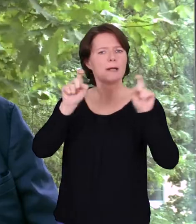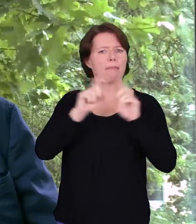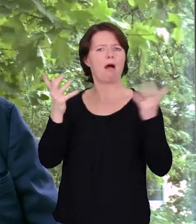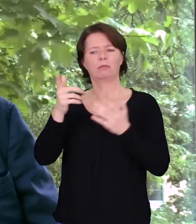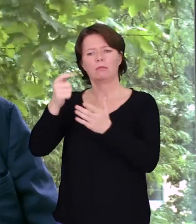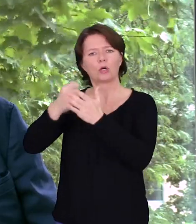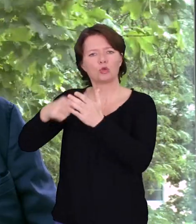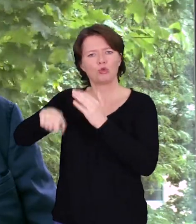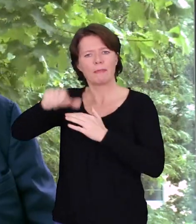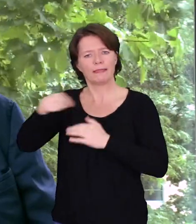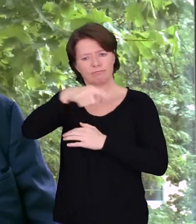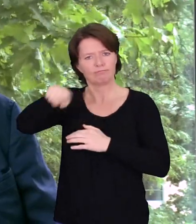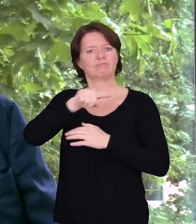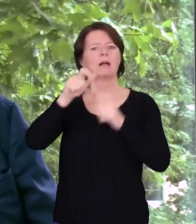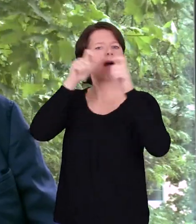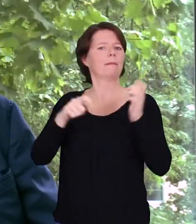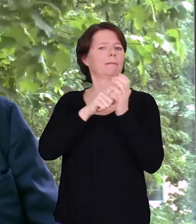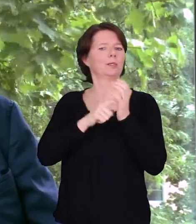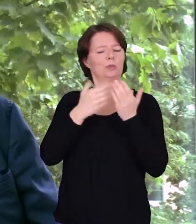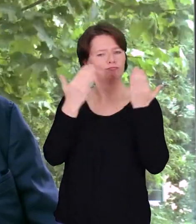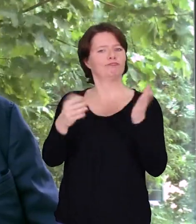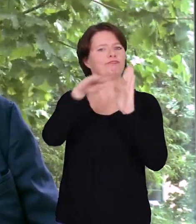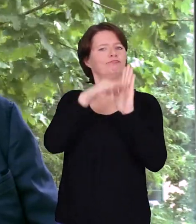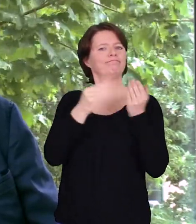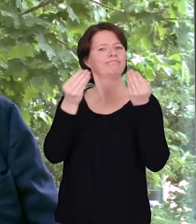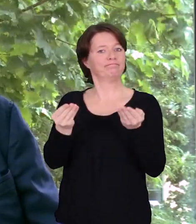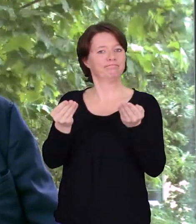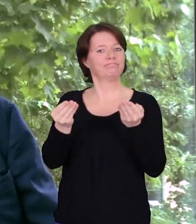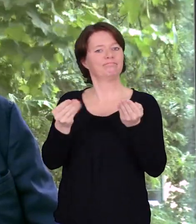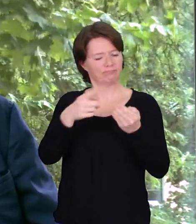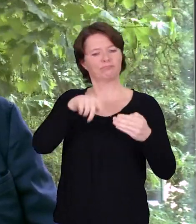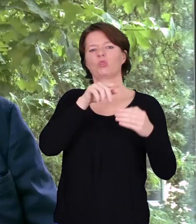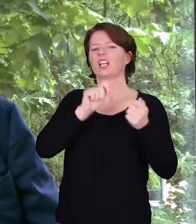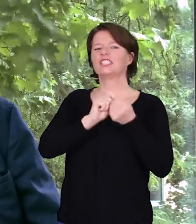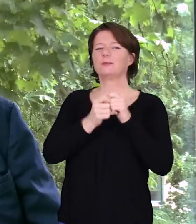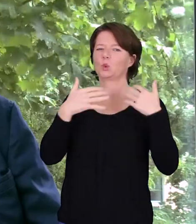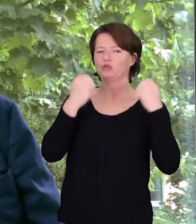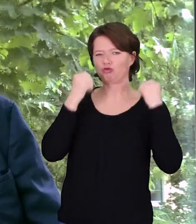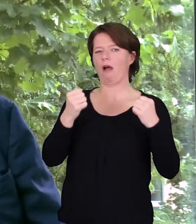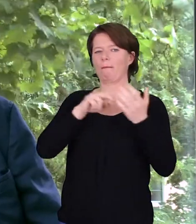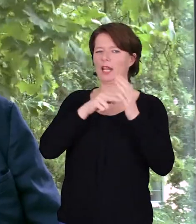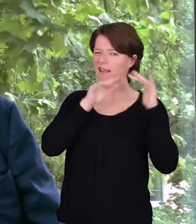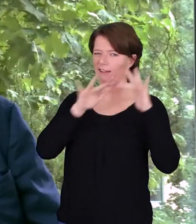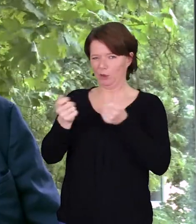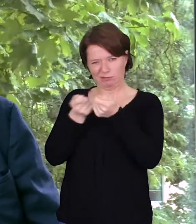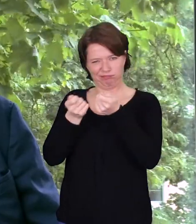Konsumenten. Transformation ist sehr stark politikgetrieben oder in den Medien